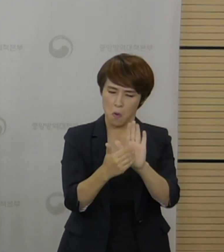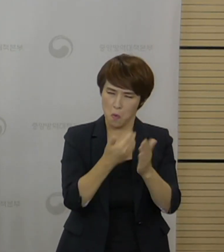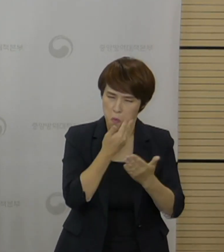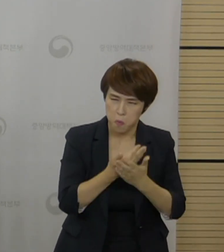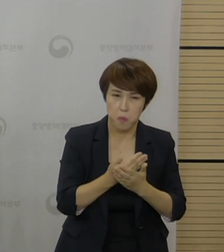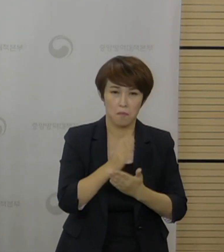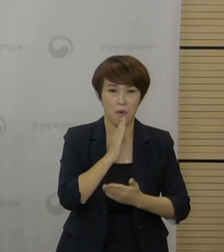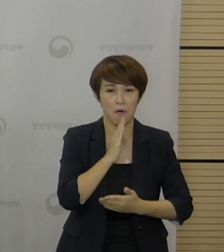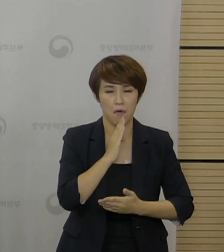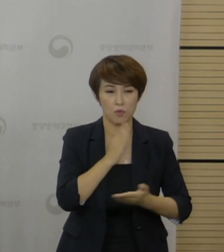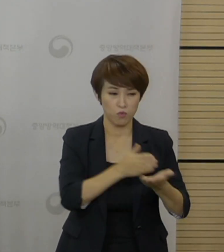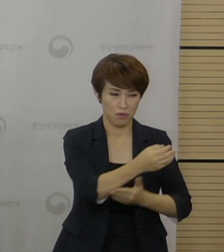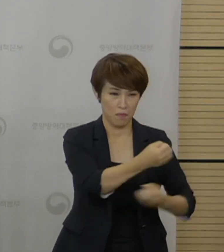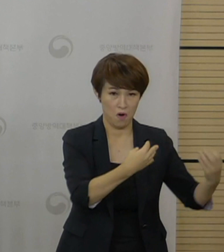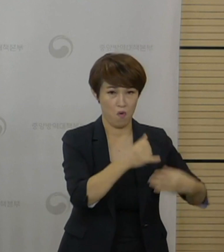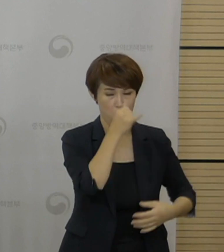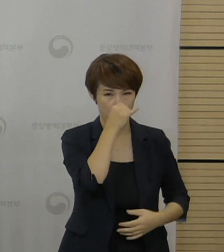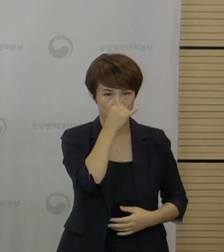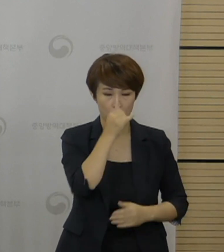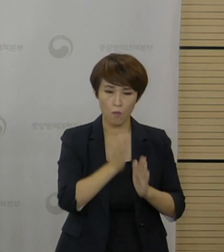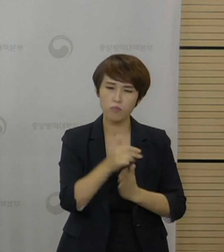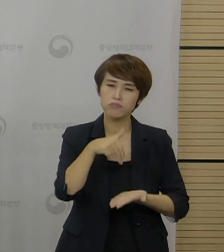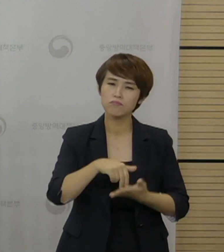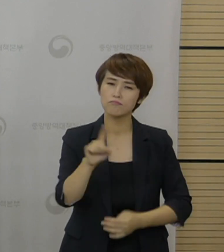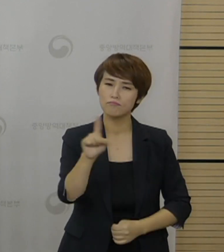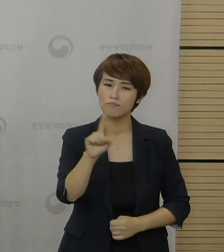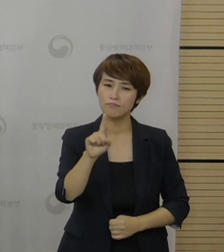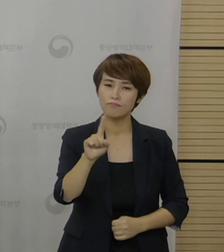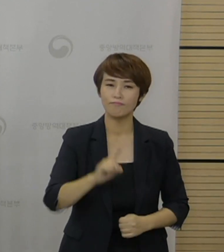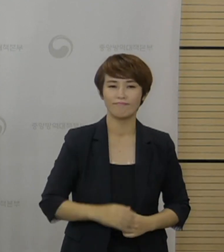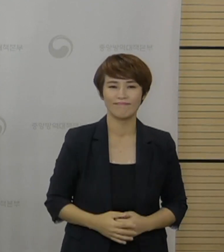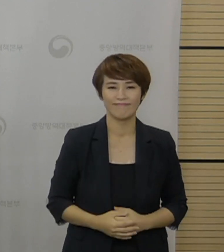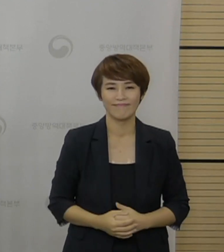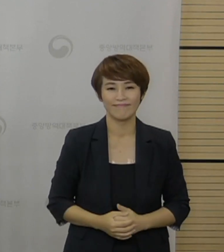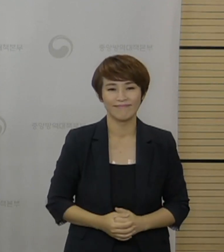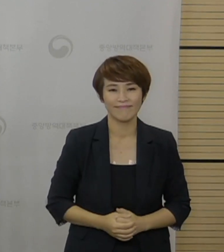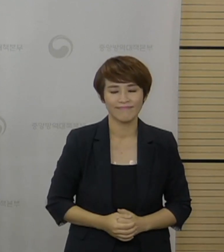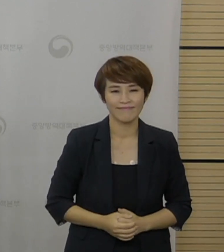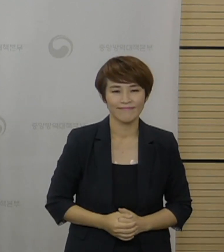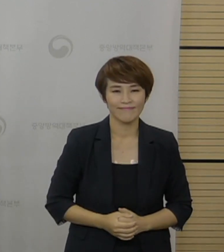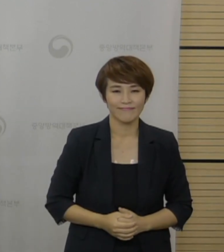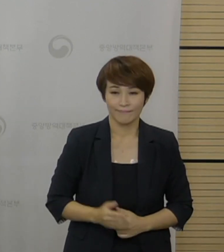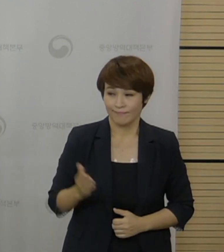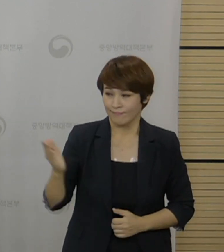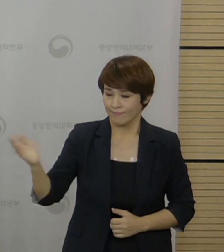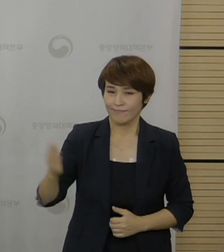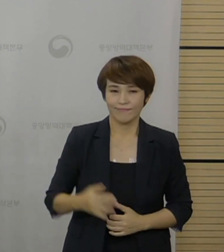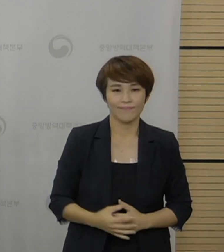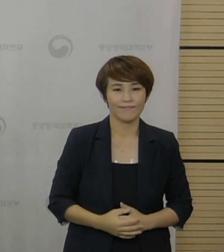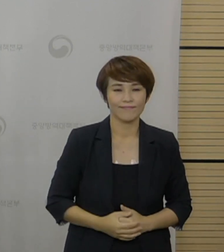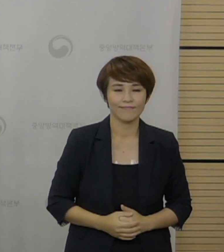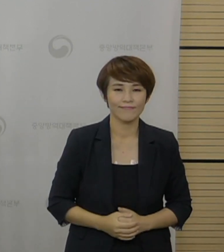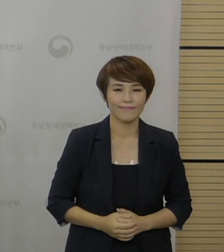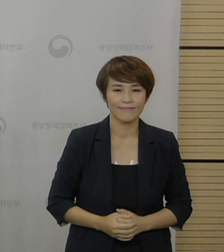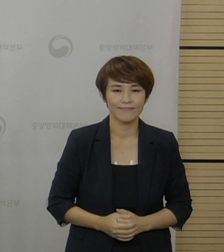견해에 대해서 방대본의 입장이 궁금하다는 질문 하나 먼저 드리겠습니다. 네 지금